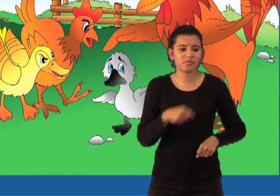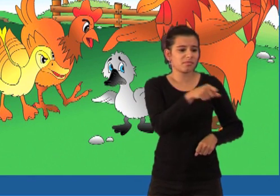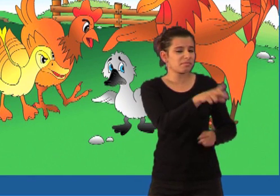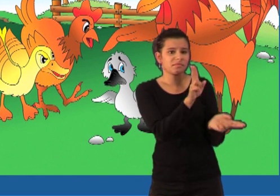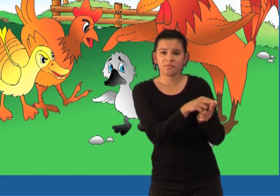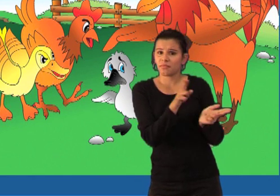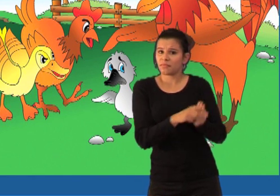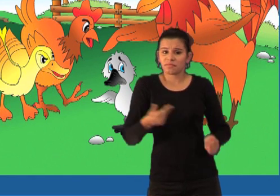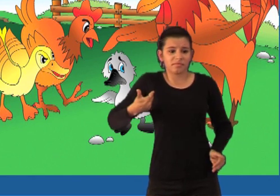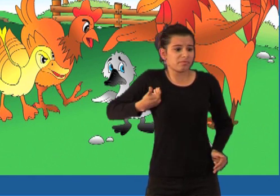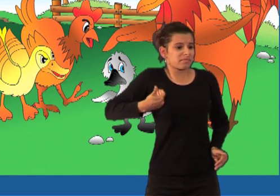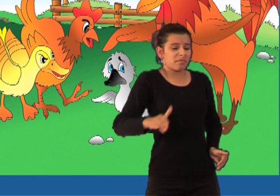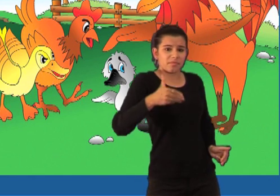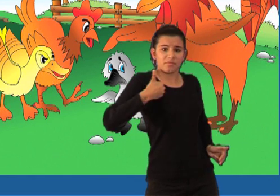i briznulo u plać.